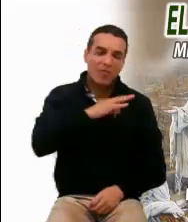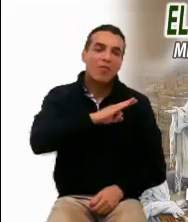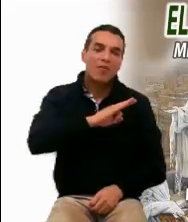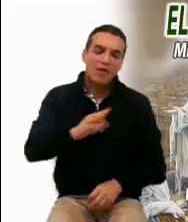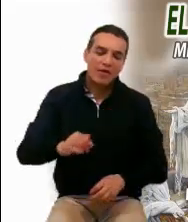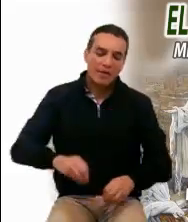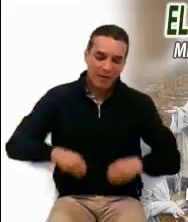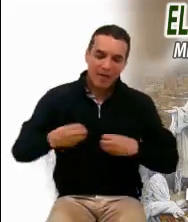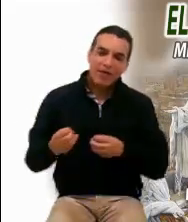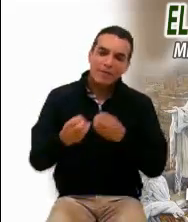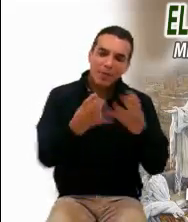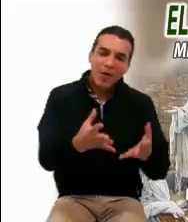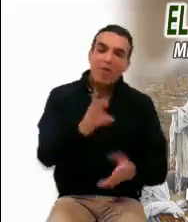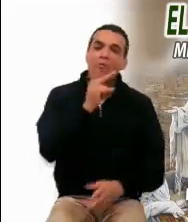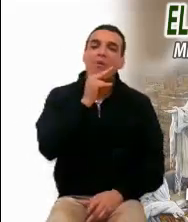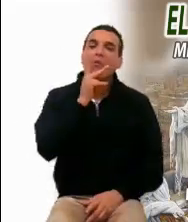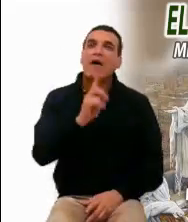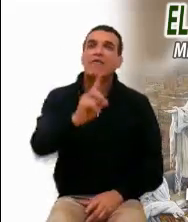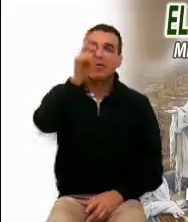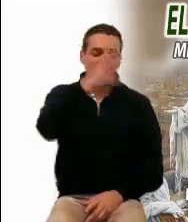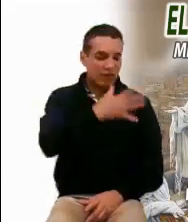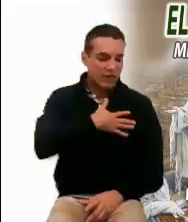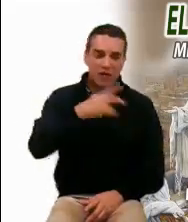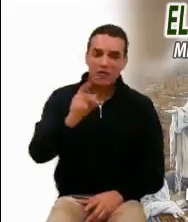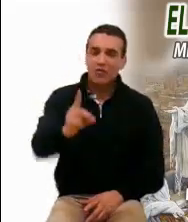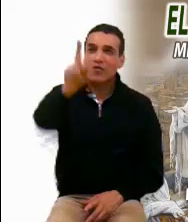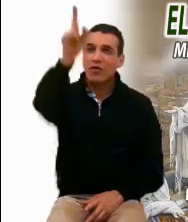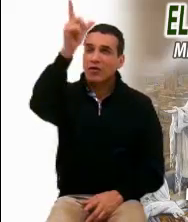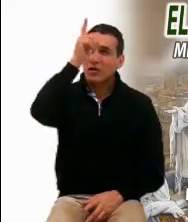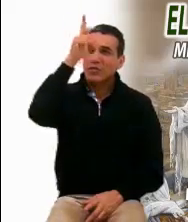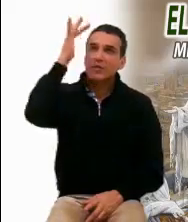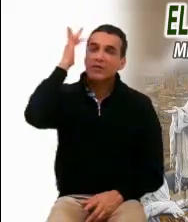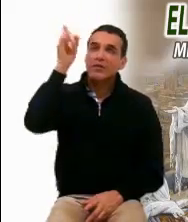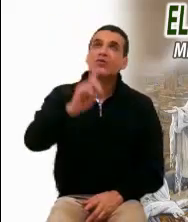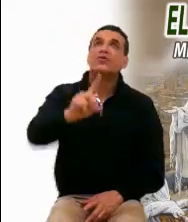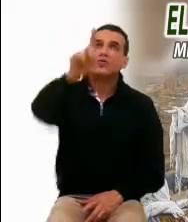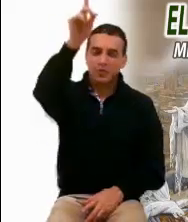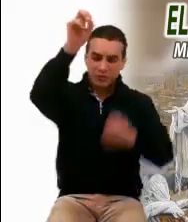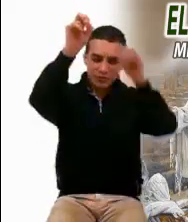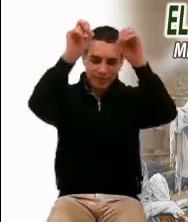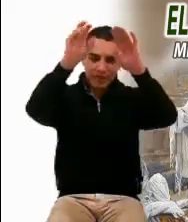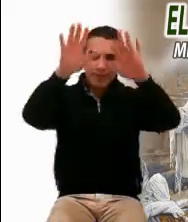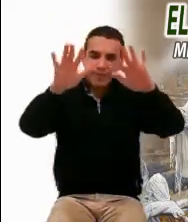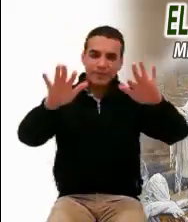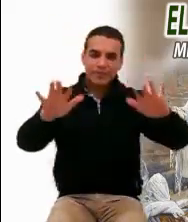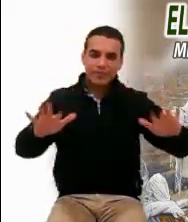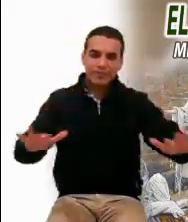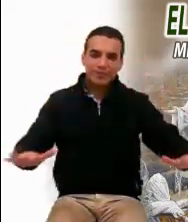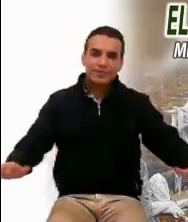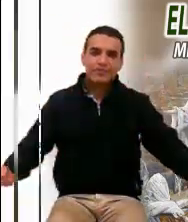sepa dar vida. El Señor te bendiga en nombre del Padre, y del Hijo, y del Espíritu Santo.